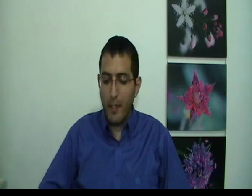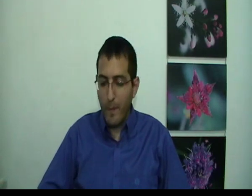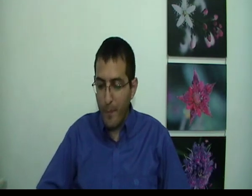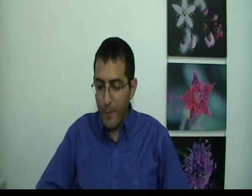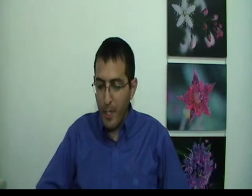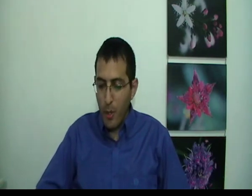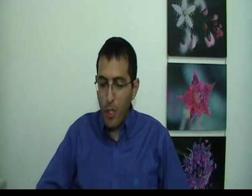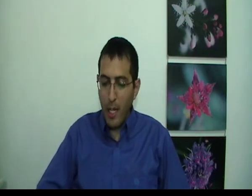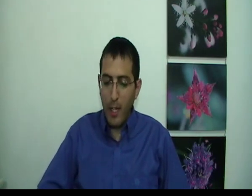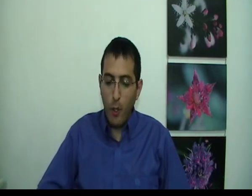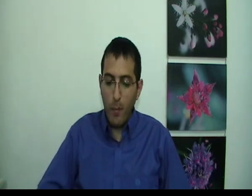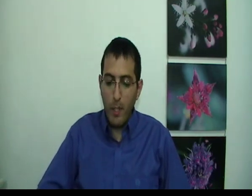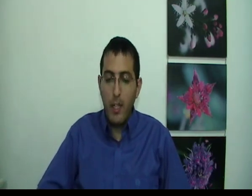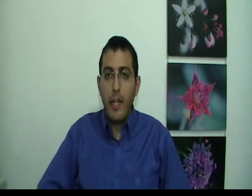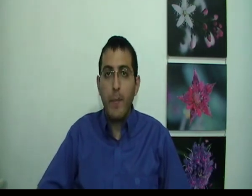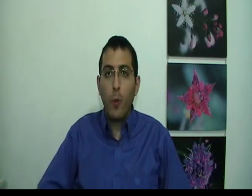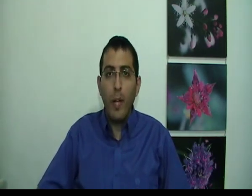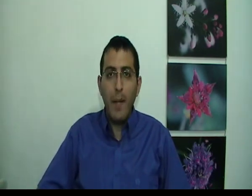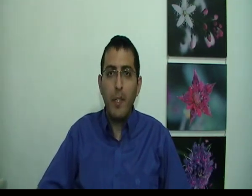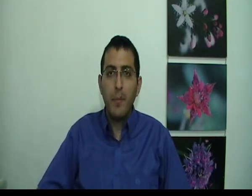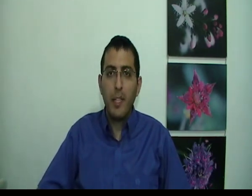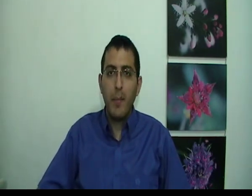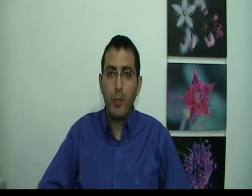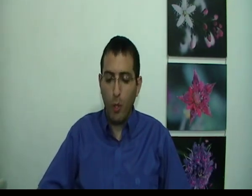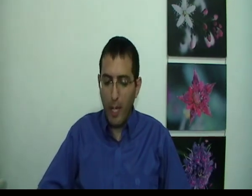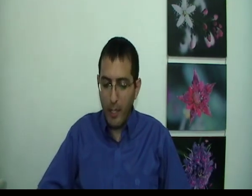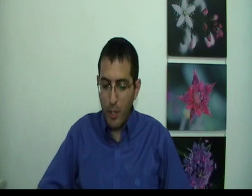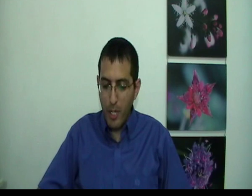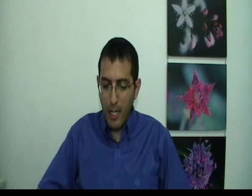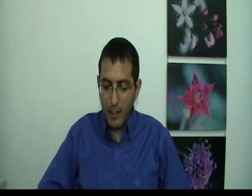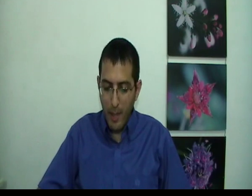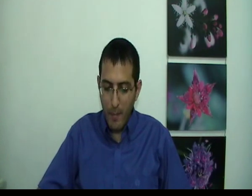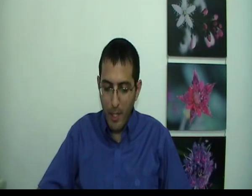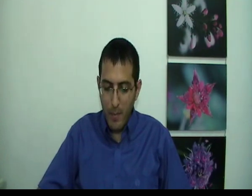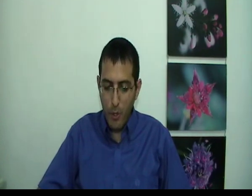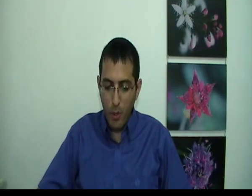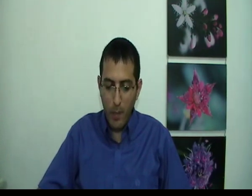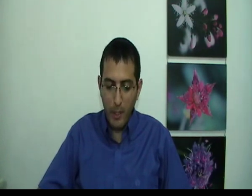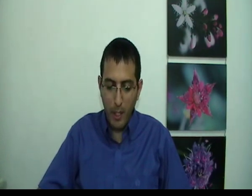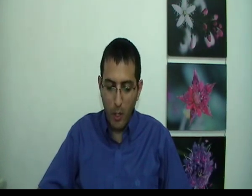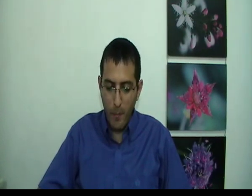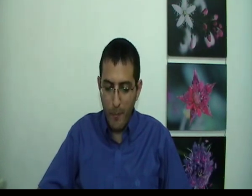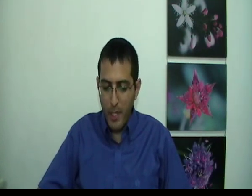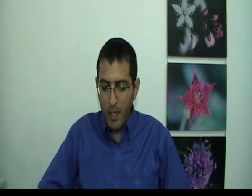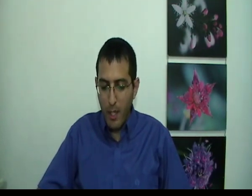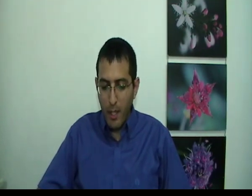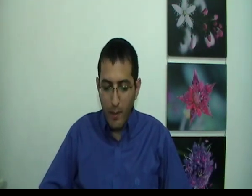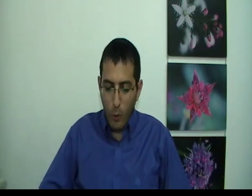של החלום הם כולם נמצאים בתוך העני של האדם עצמו שחולם את החלום וכו'